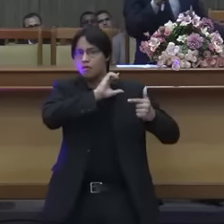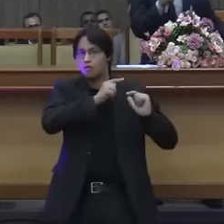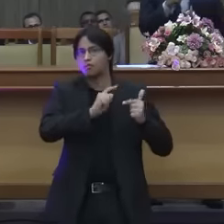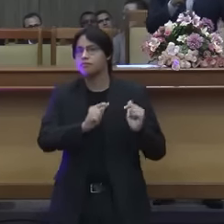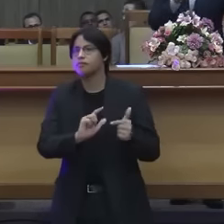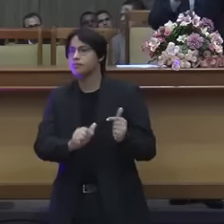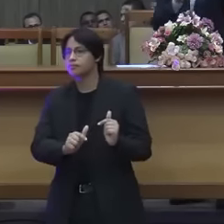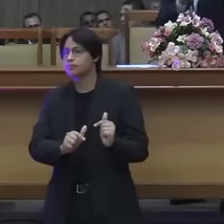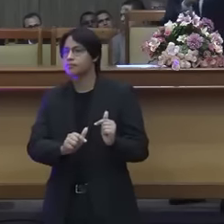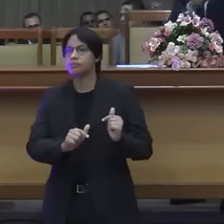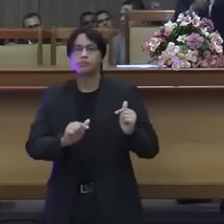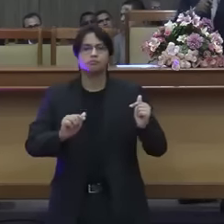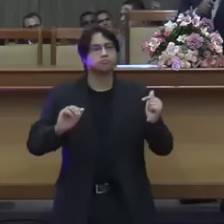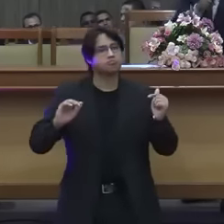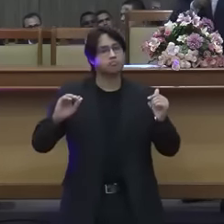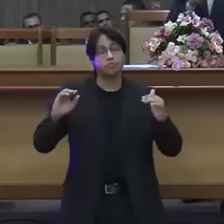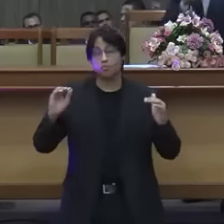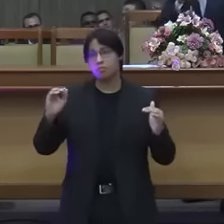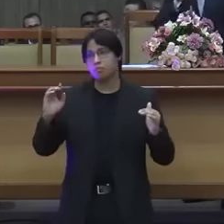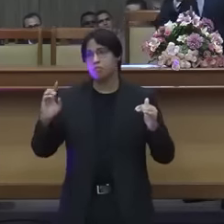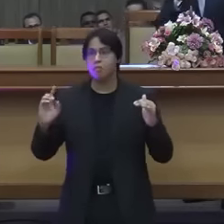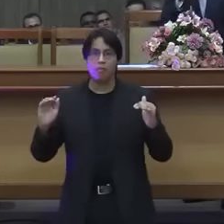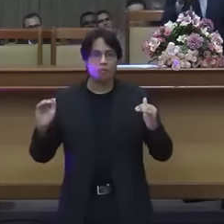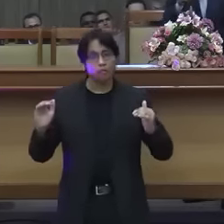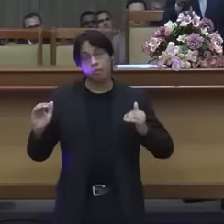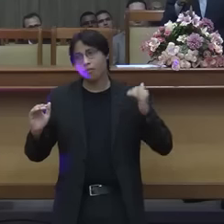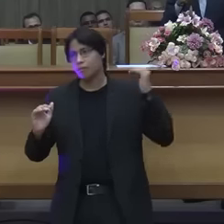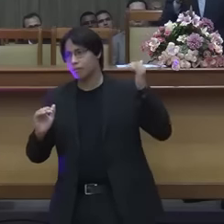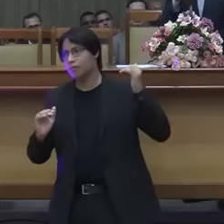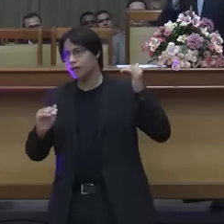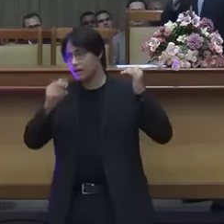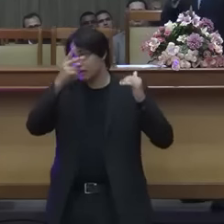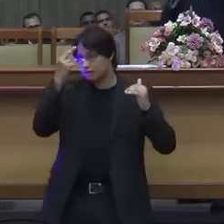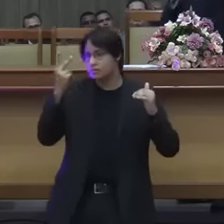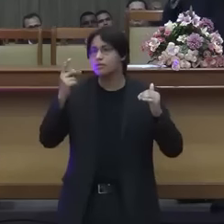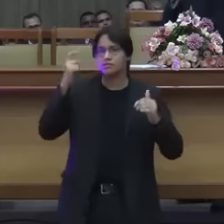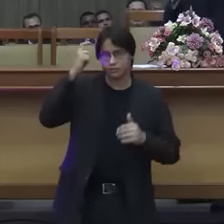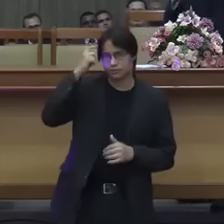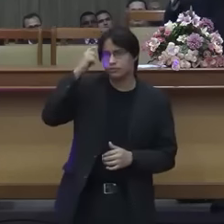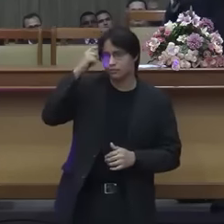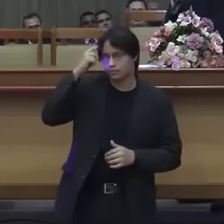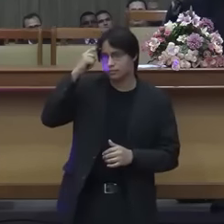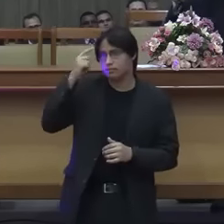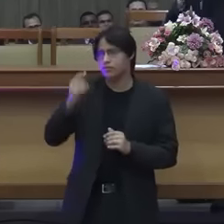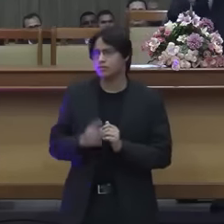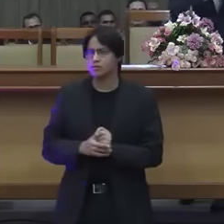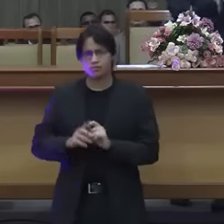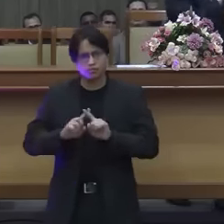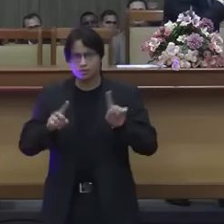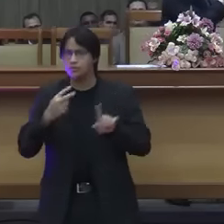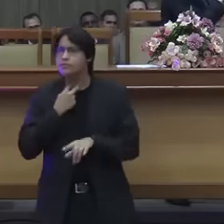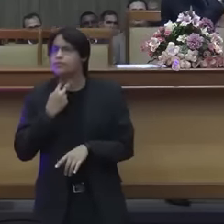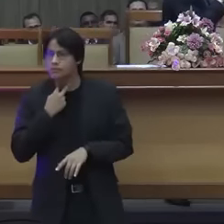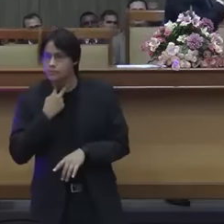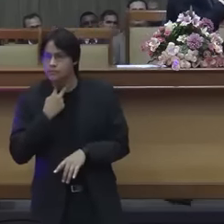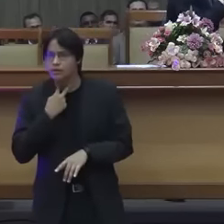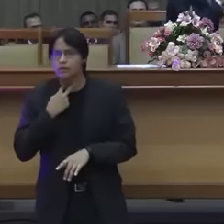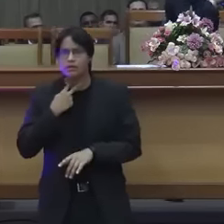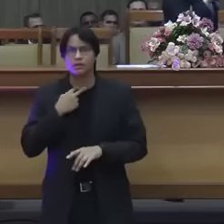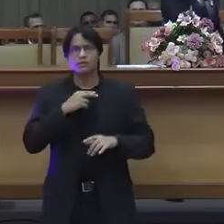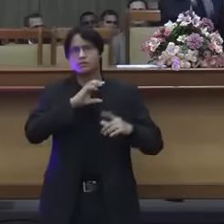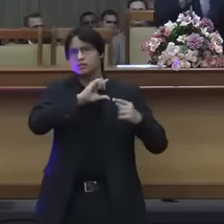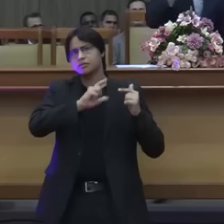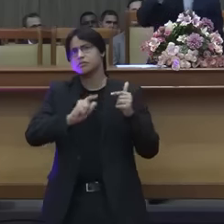a tua teologia não pode se tornar maior do que Jesus a nossa tradição não pode se tornar maior do que Jesus